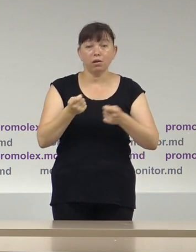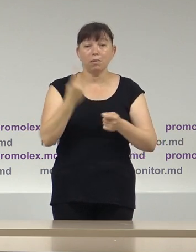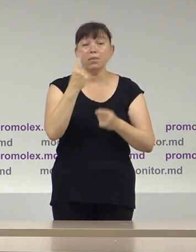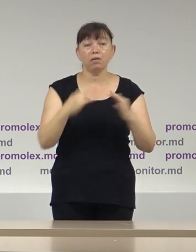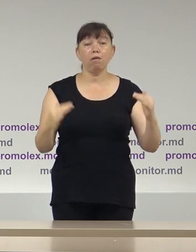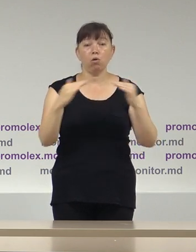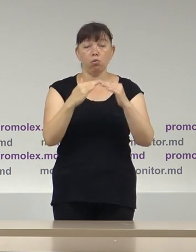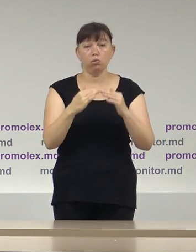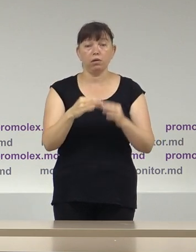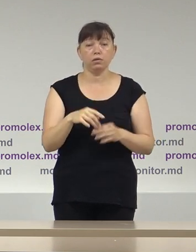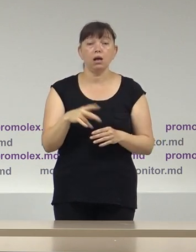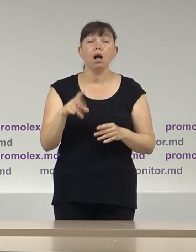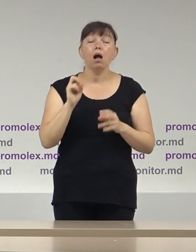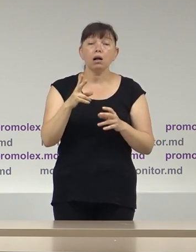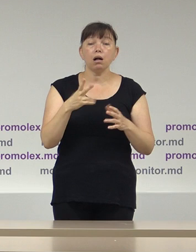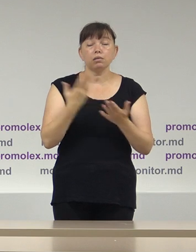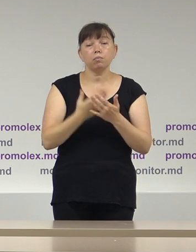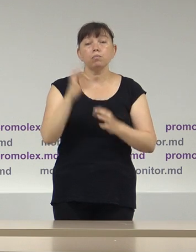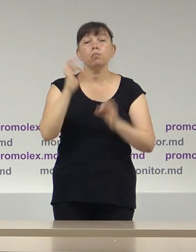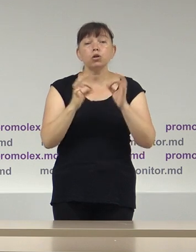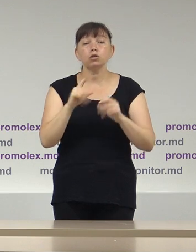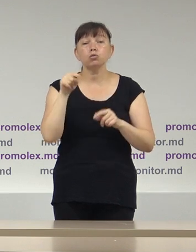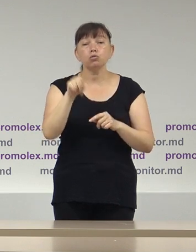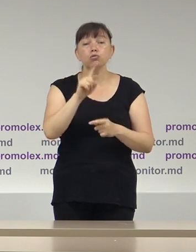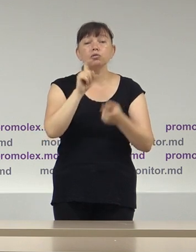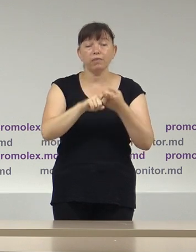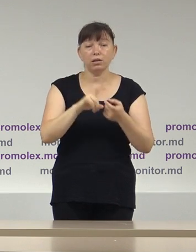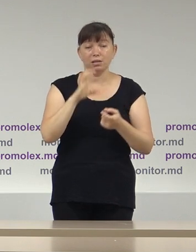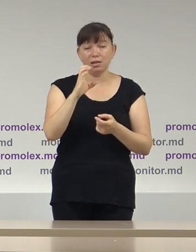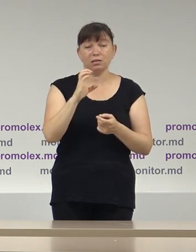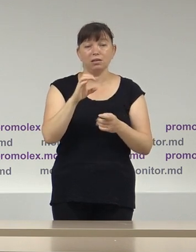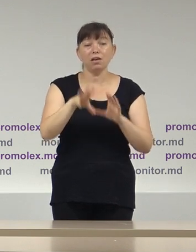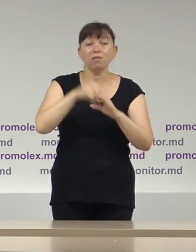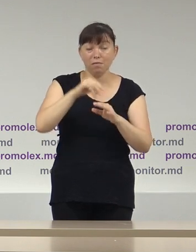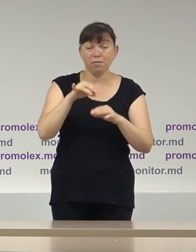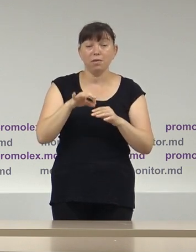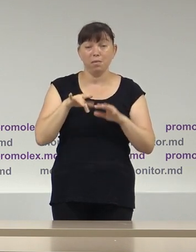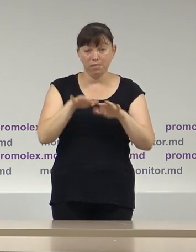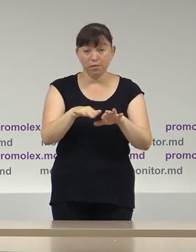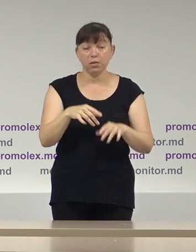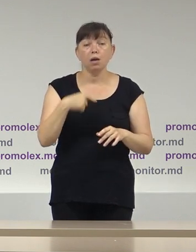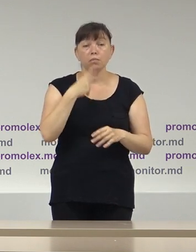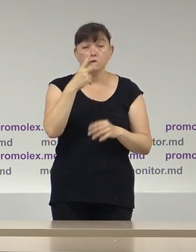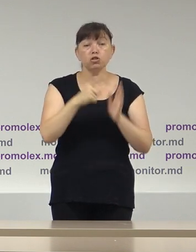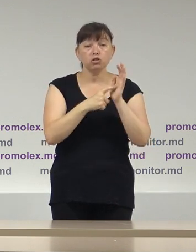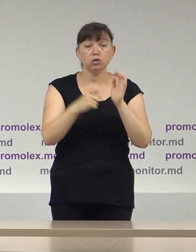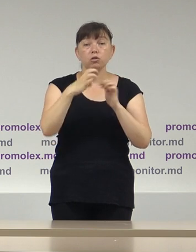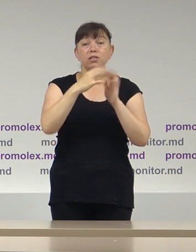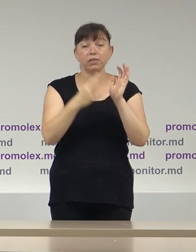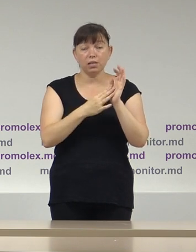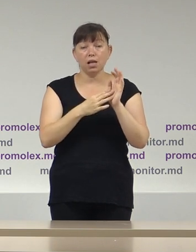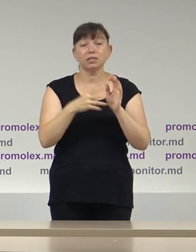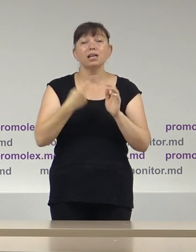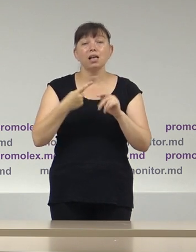Cu privire la gradul de realizare anumitor atribuții ce țin de organizarea alegerilor constatăm că 719 primării adică